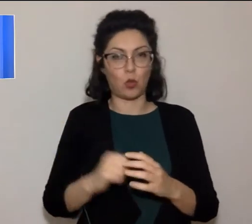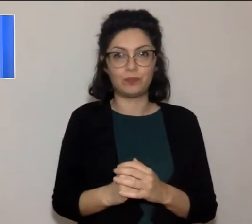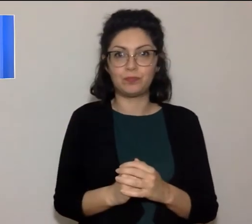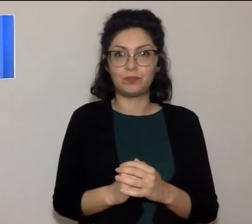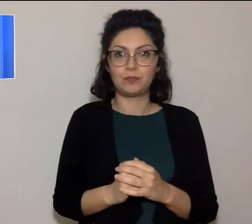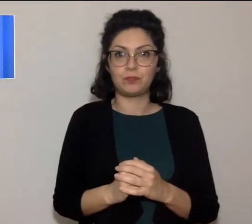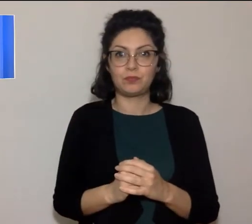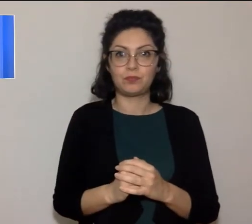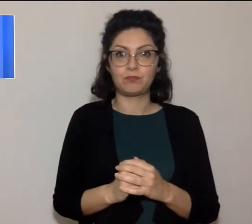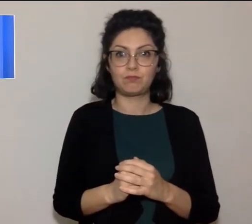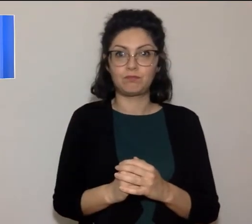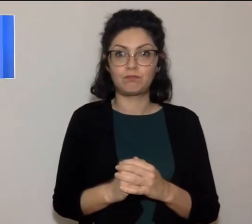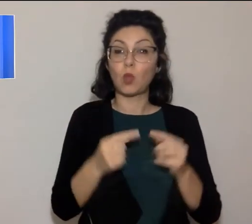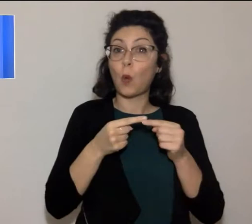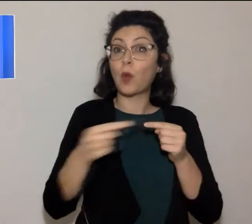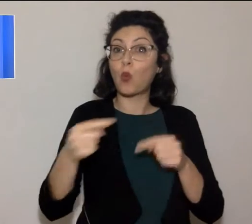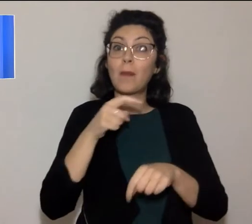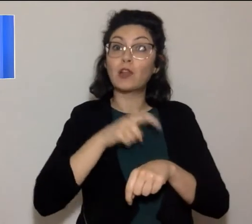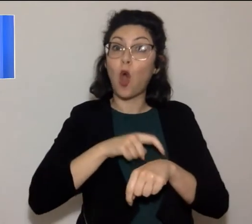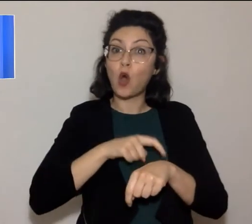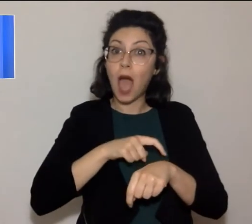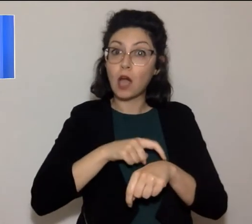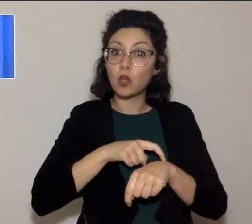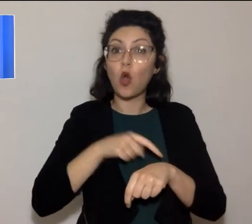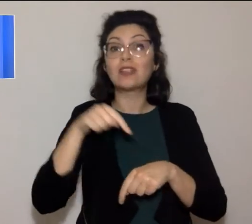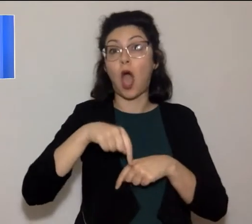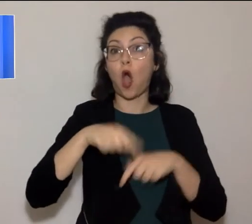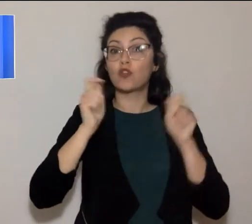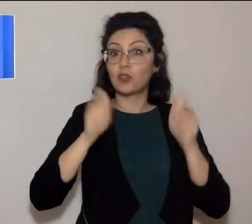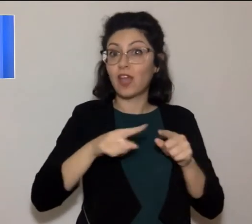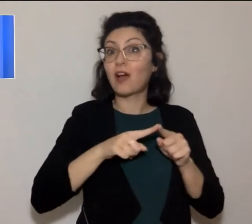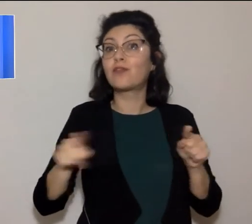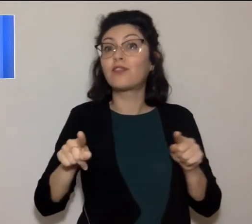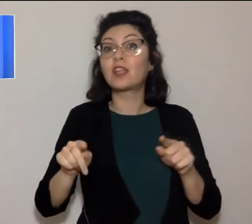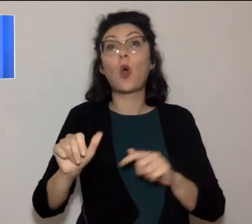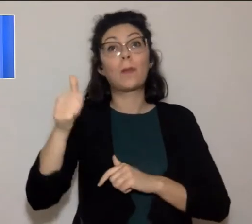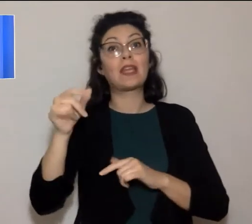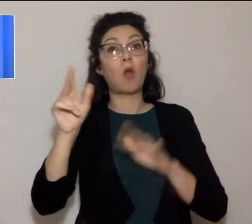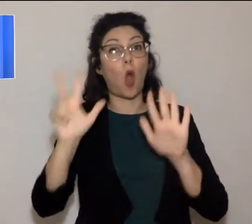Il prolungamento di orario va da oggi fino al 1 di ottobre.